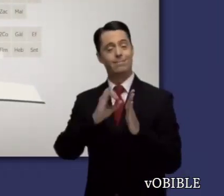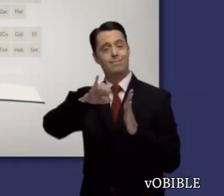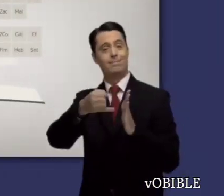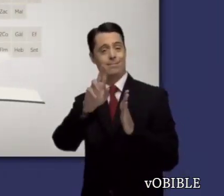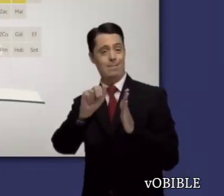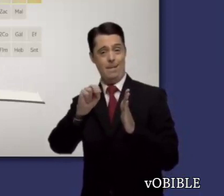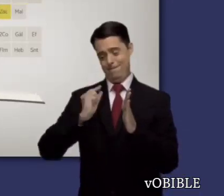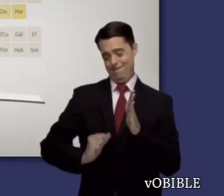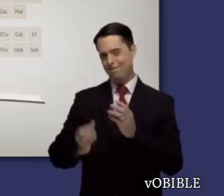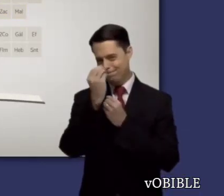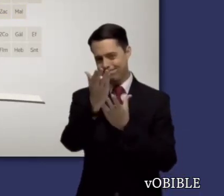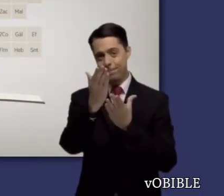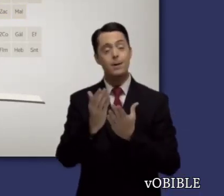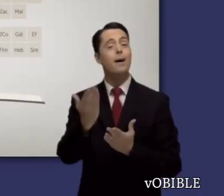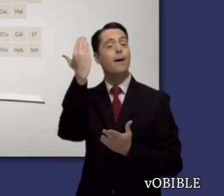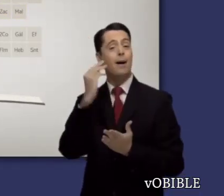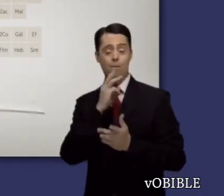Información sobre el libro de Juan